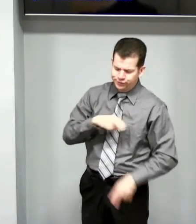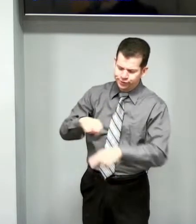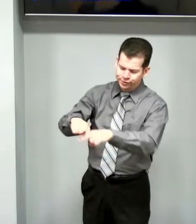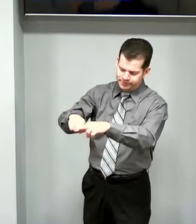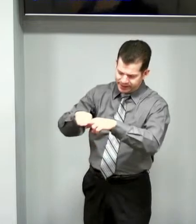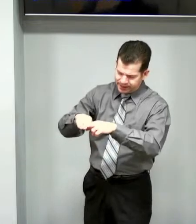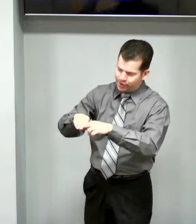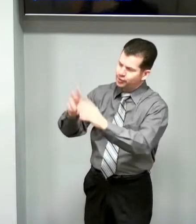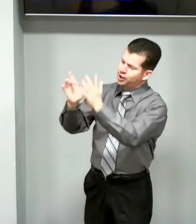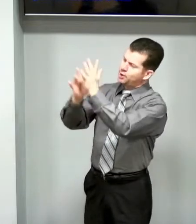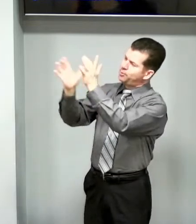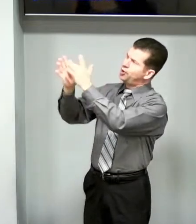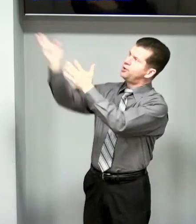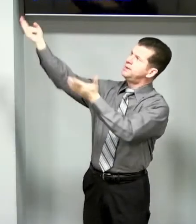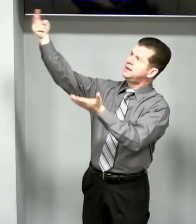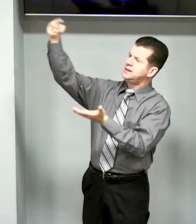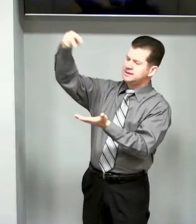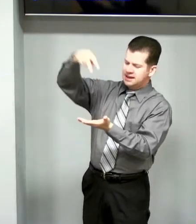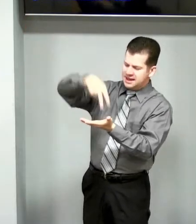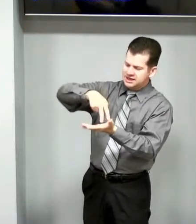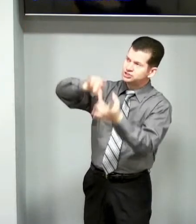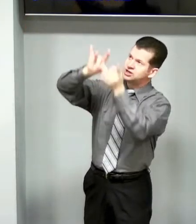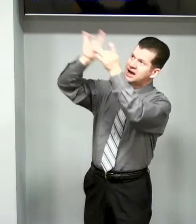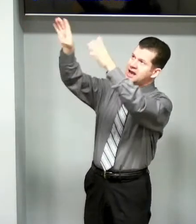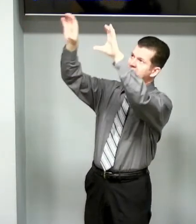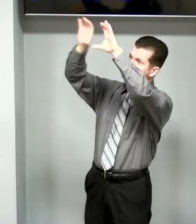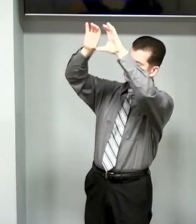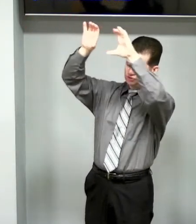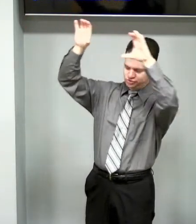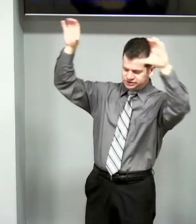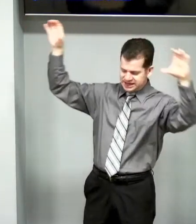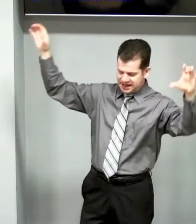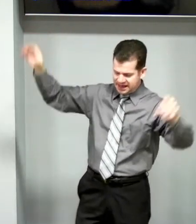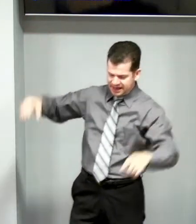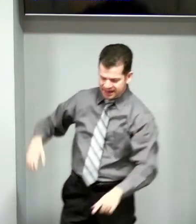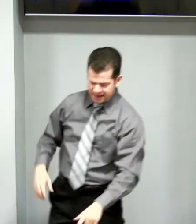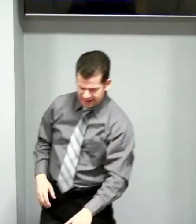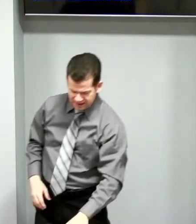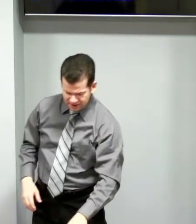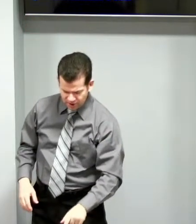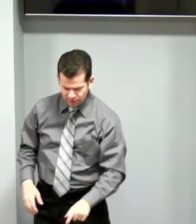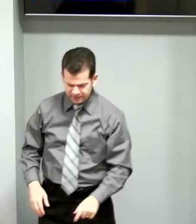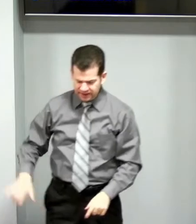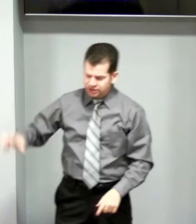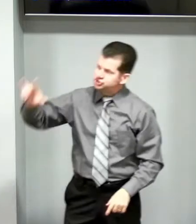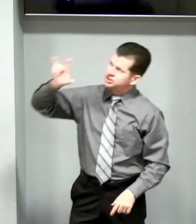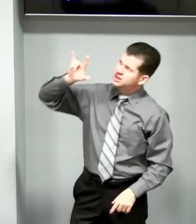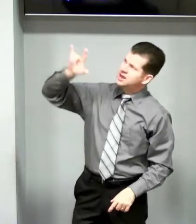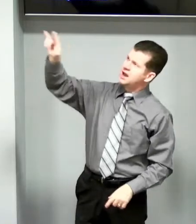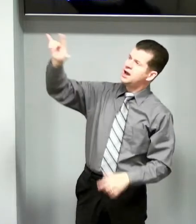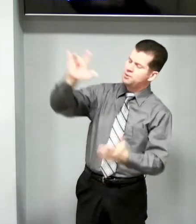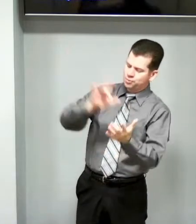meu, por mim deixaste o céu. Te amo,